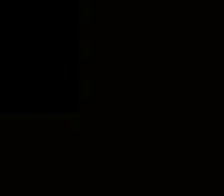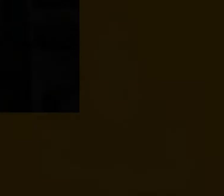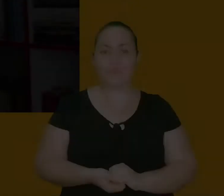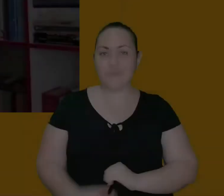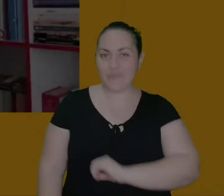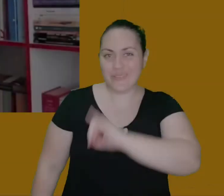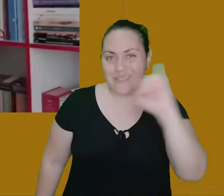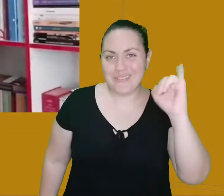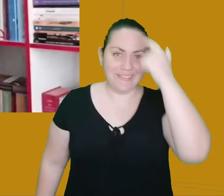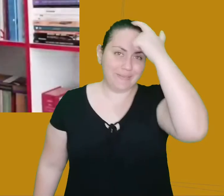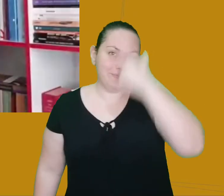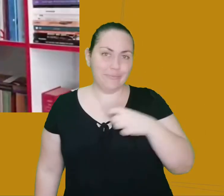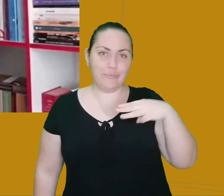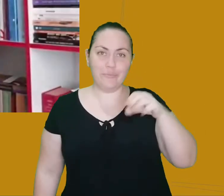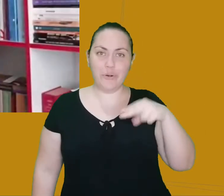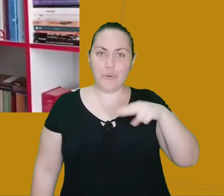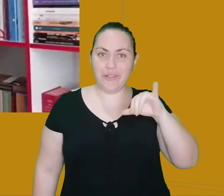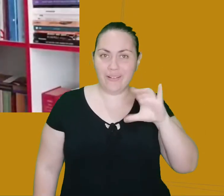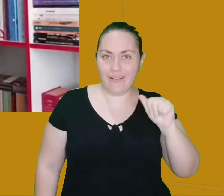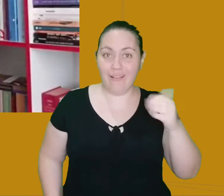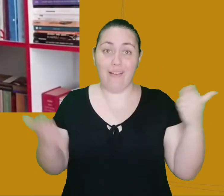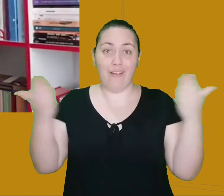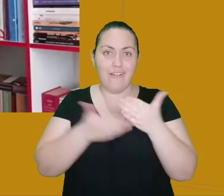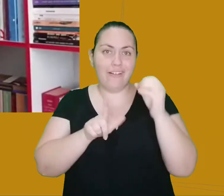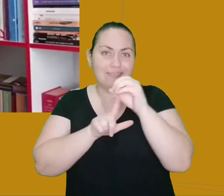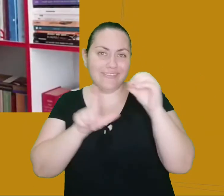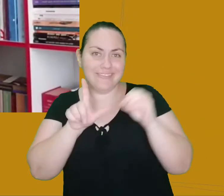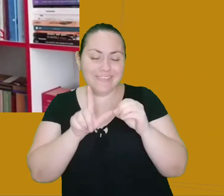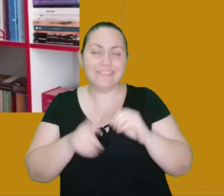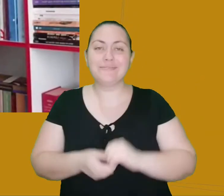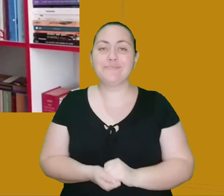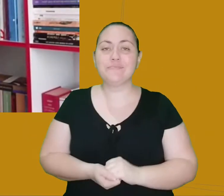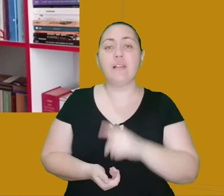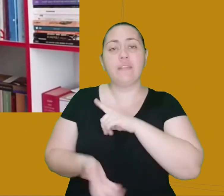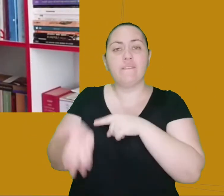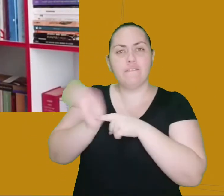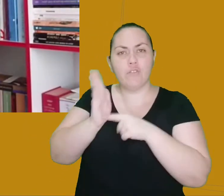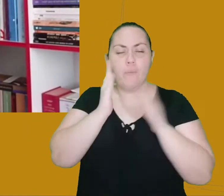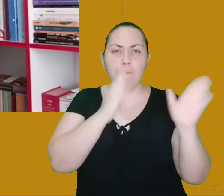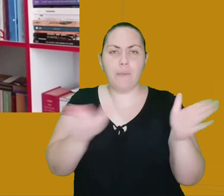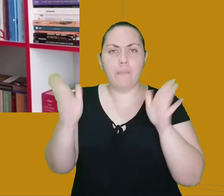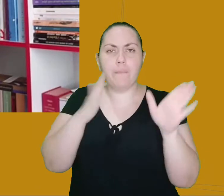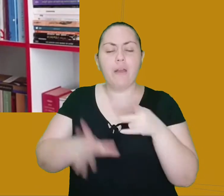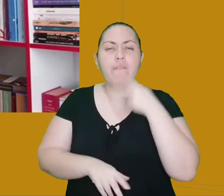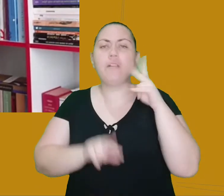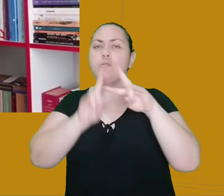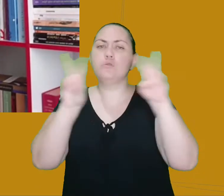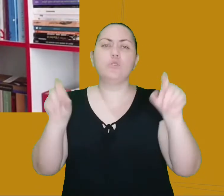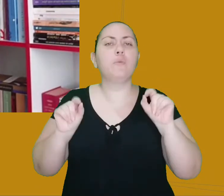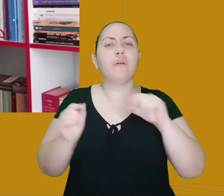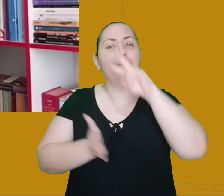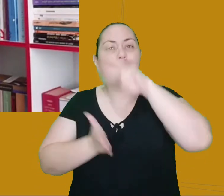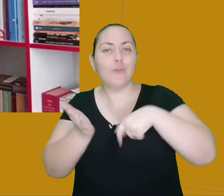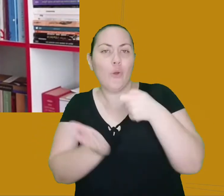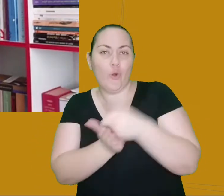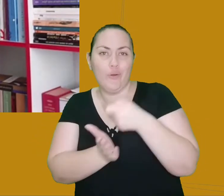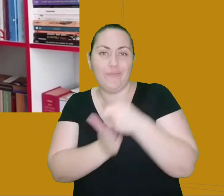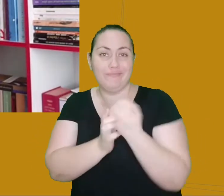Olá pessoal, sou a Mônica e esse é o Letras na Rede. Nessa série de vídeos nós vamos falar das letras obrigatórias da